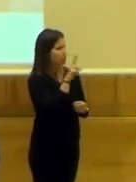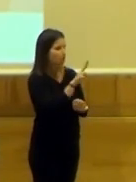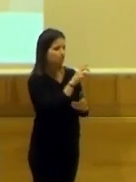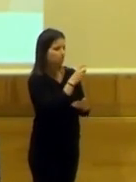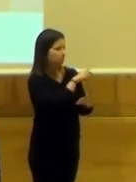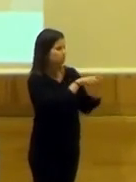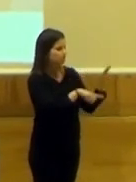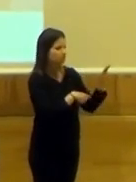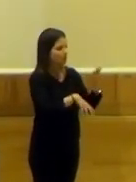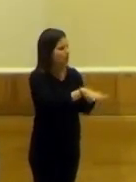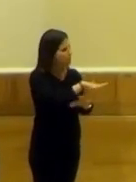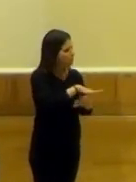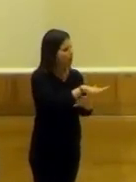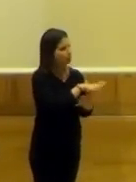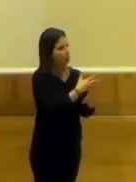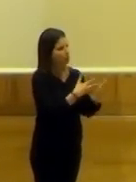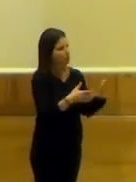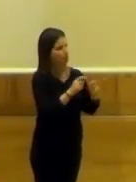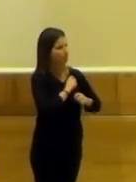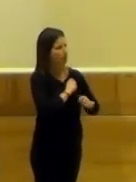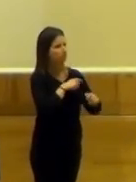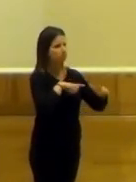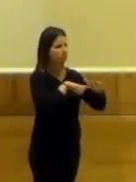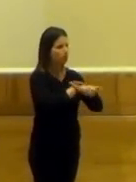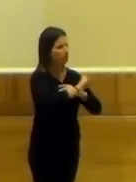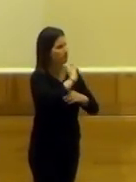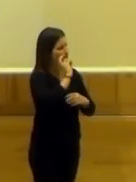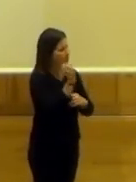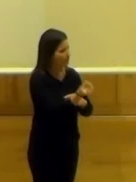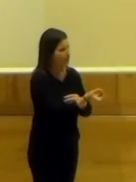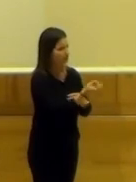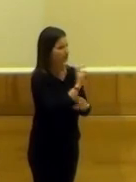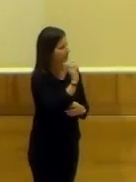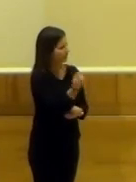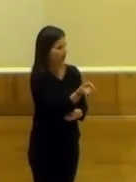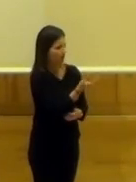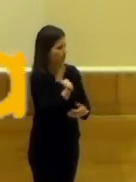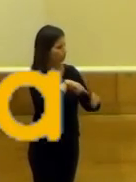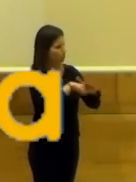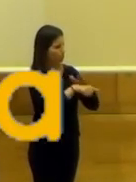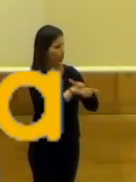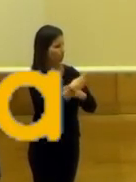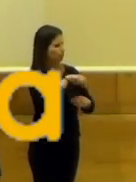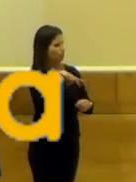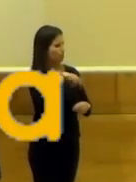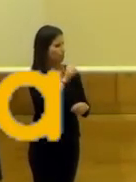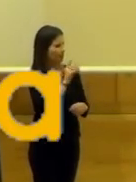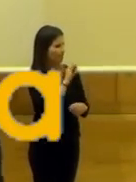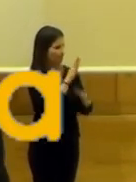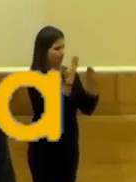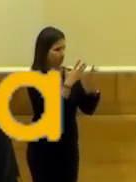red de espacio, muy amplia, que nos permite desarrollar, esta universidad, esta actividad, que es este tema de Universidad. Muchas gracias.